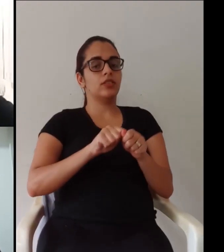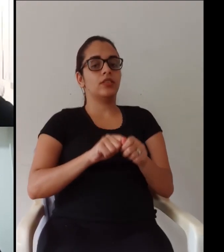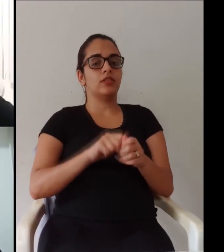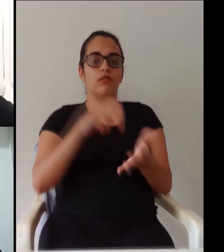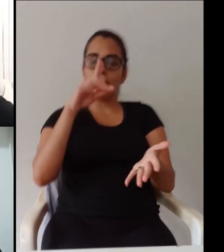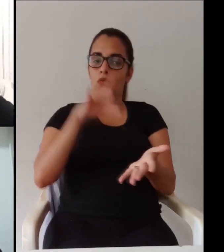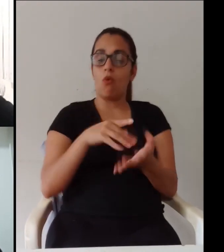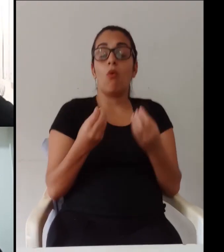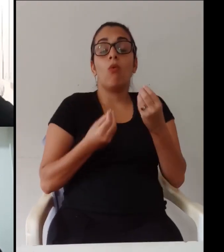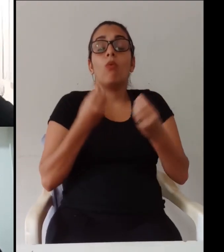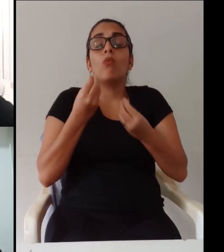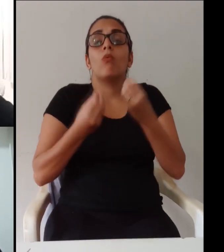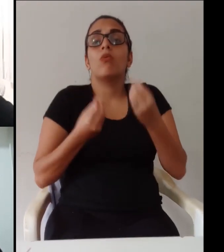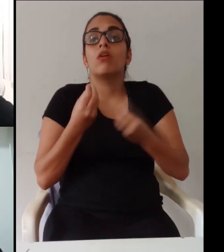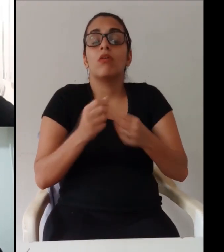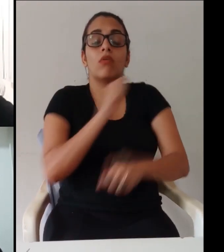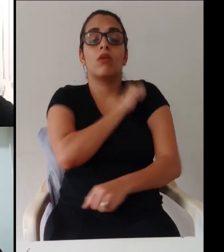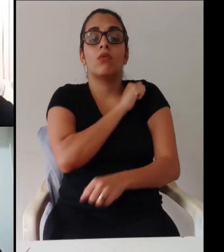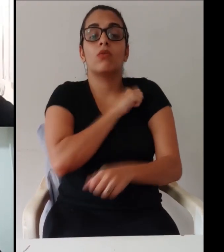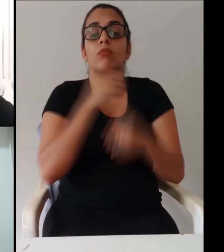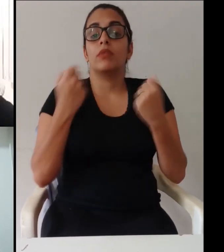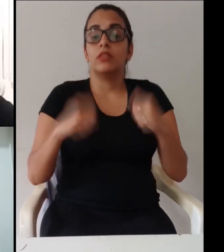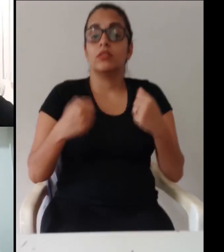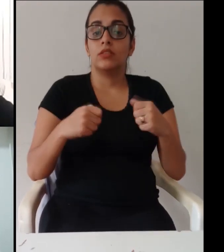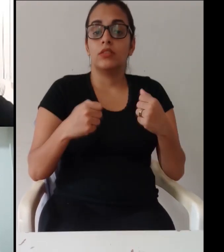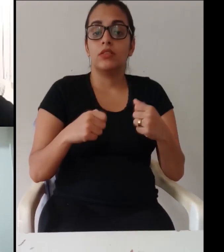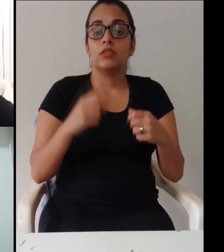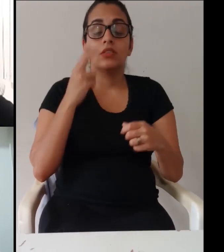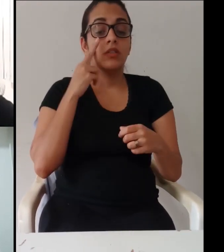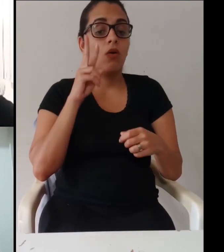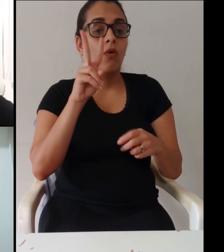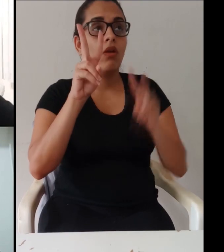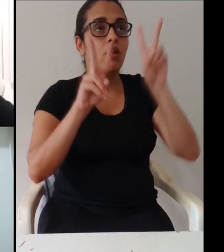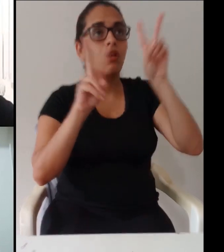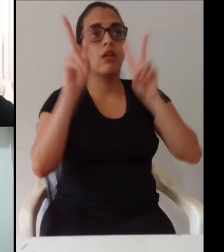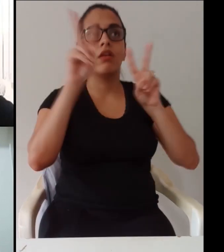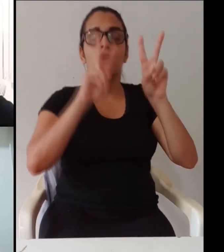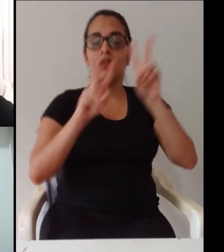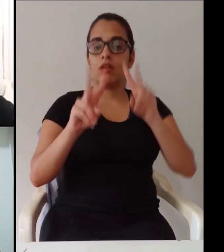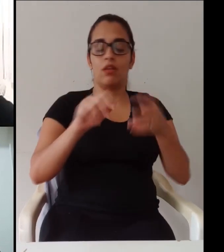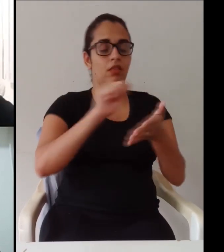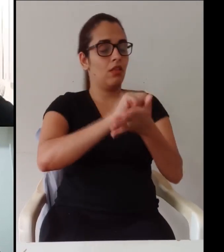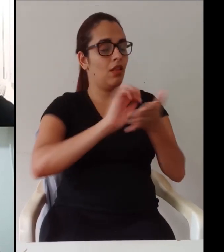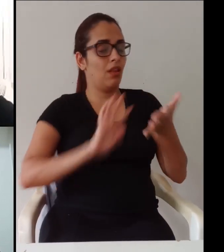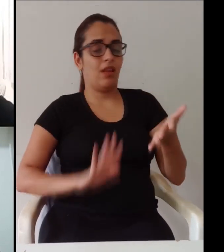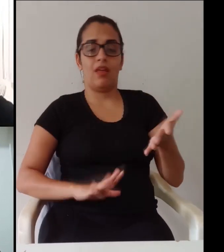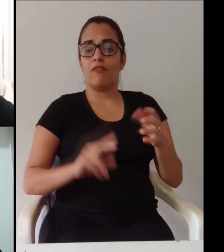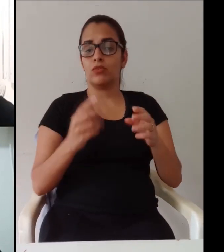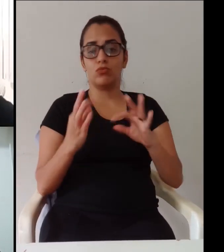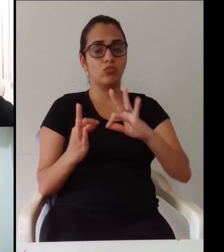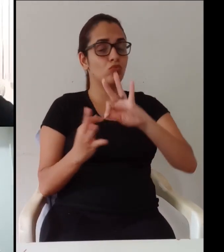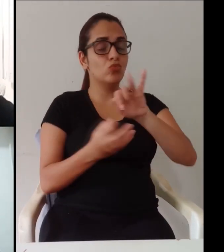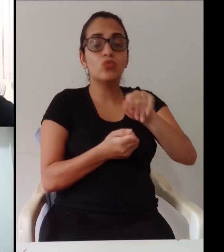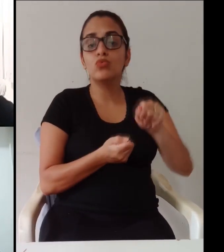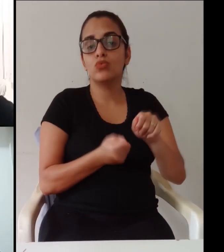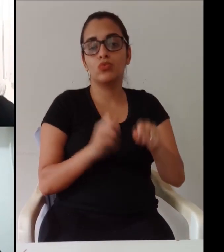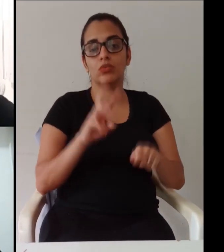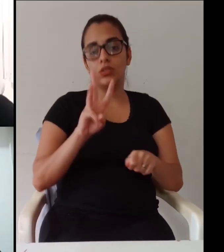orientações né do que que ele deve fazer de quais as atividades que ele deve realizar o que que ele deve ter